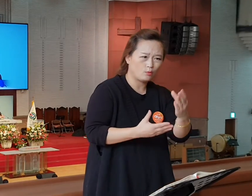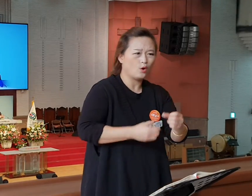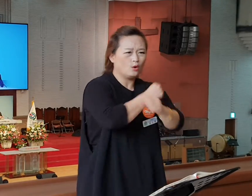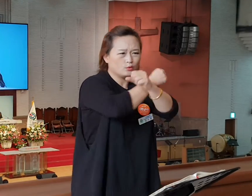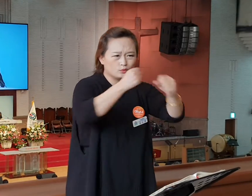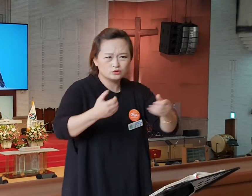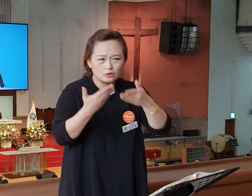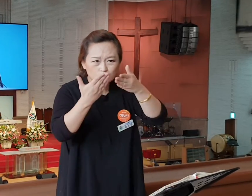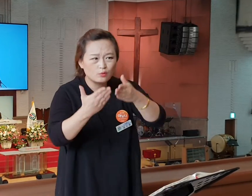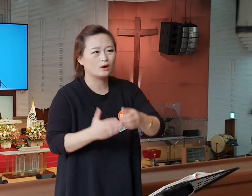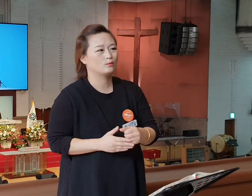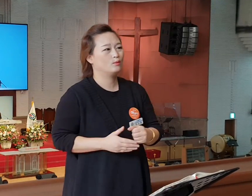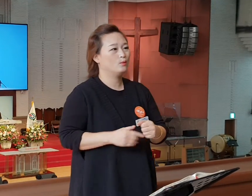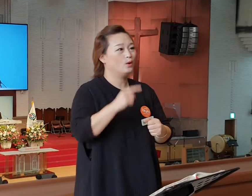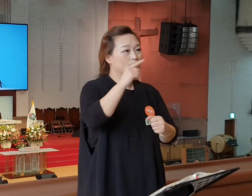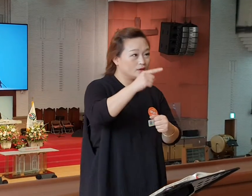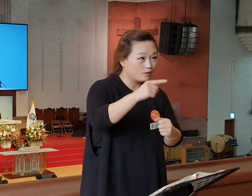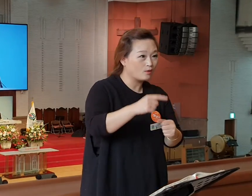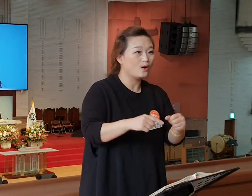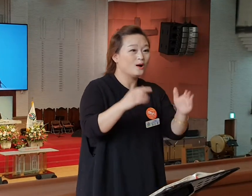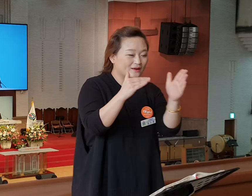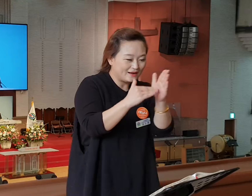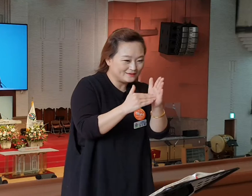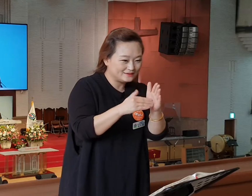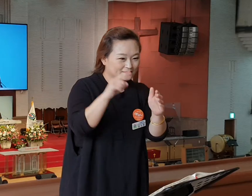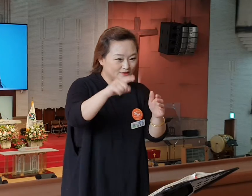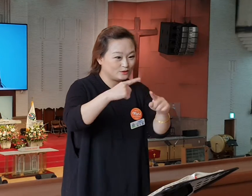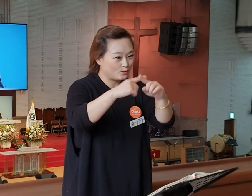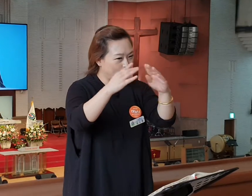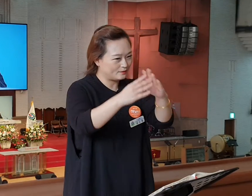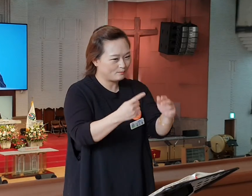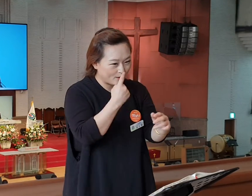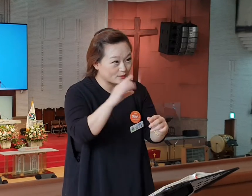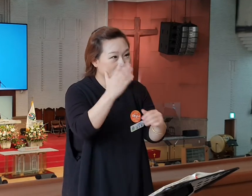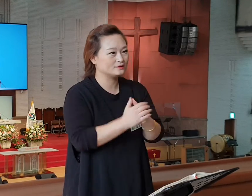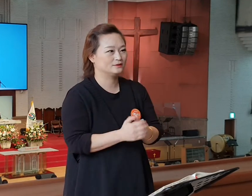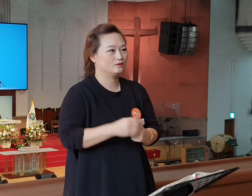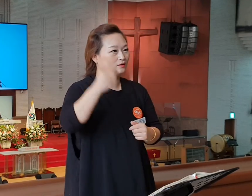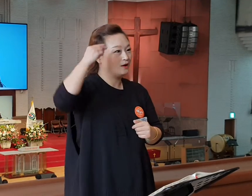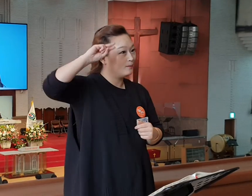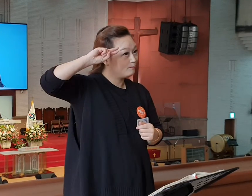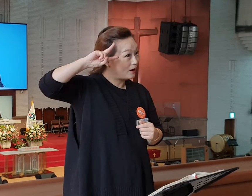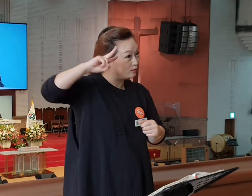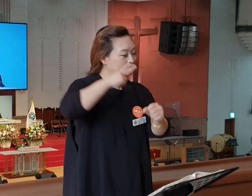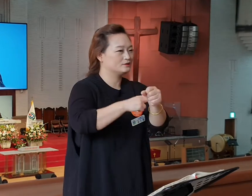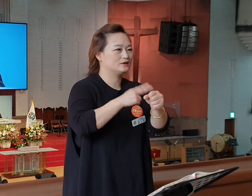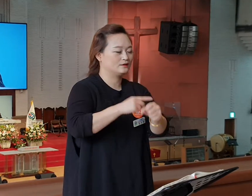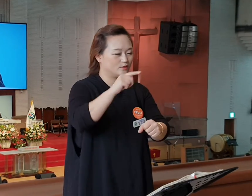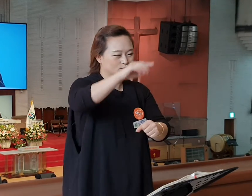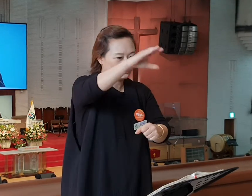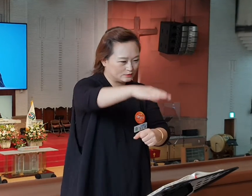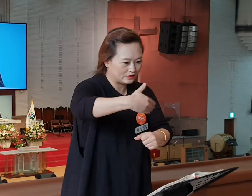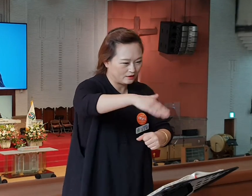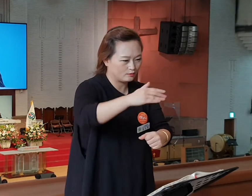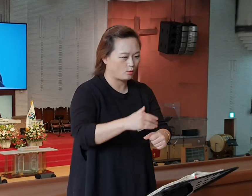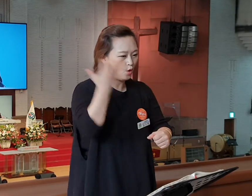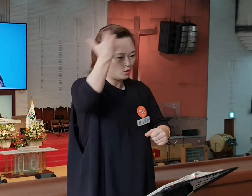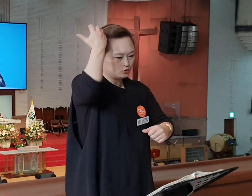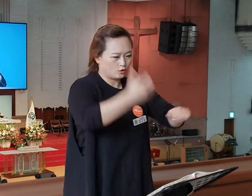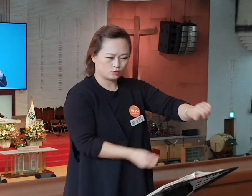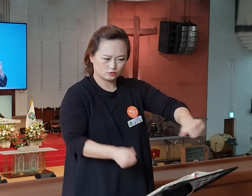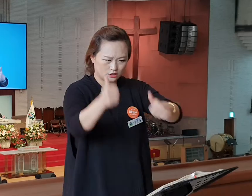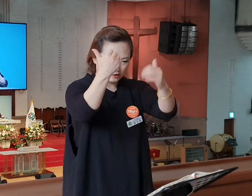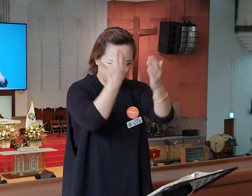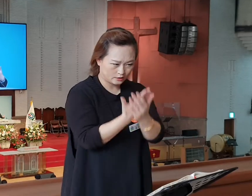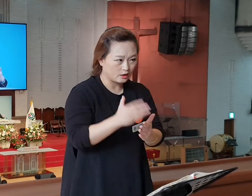거기까지 에베소 교회는 배웠었습니다. 바울이 그들을 도전하죠. 하나님의 사람들, 예수의 사람들은 그냥